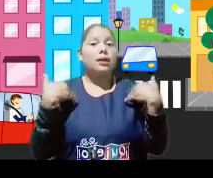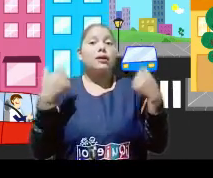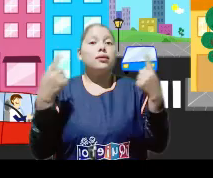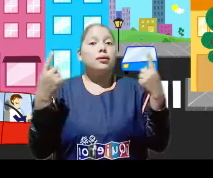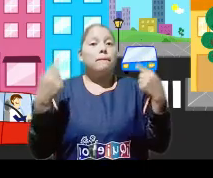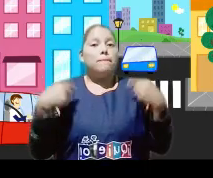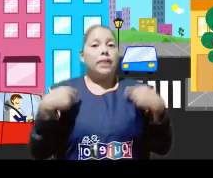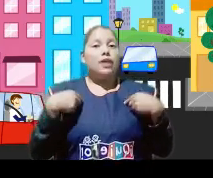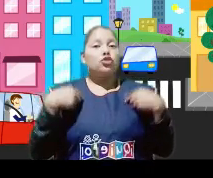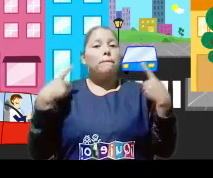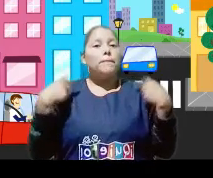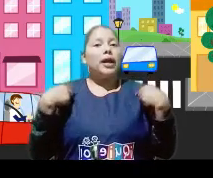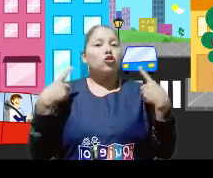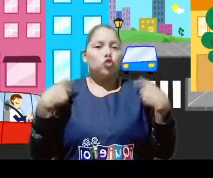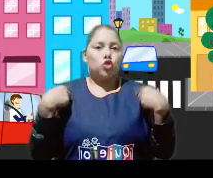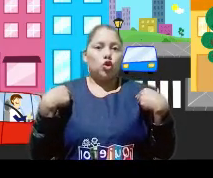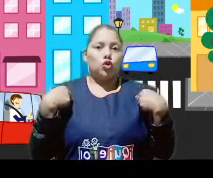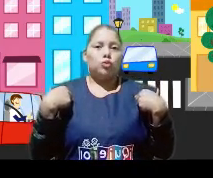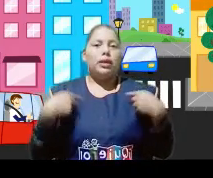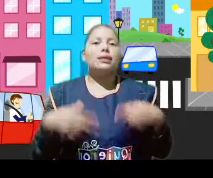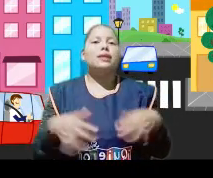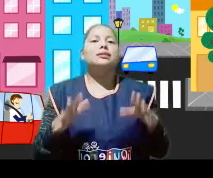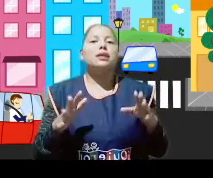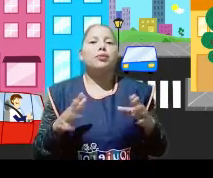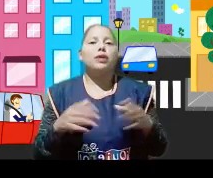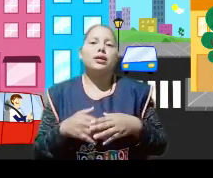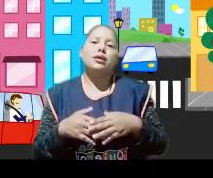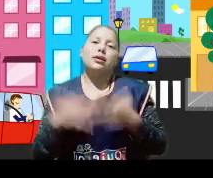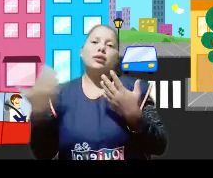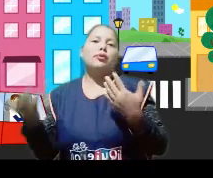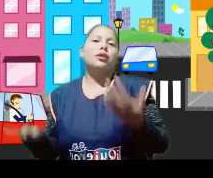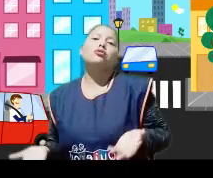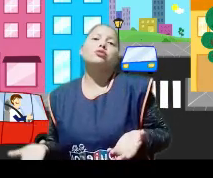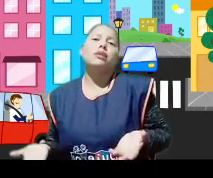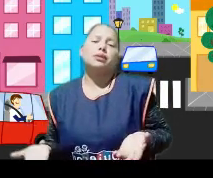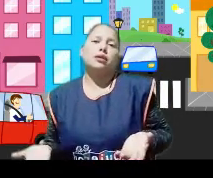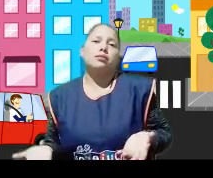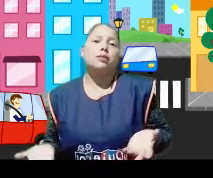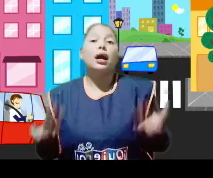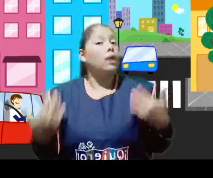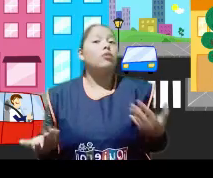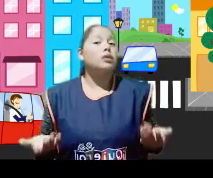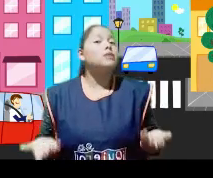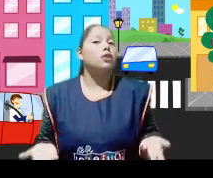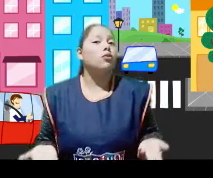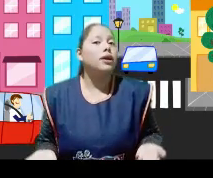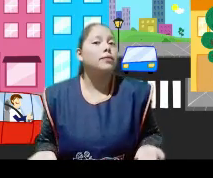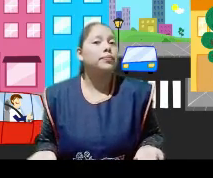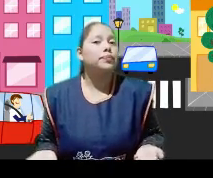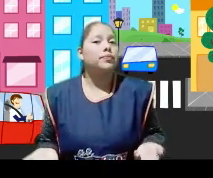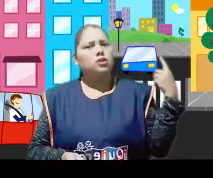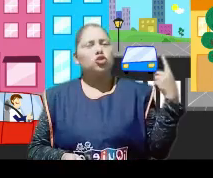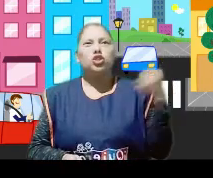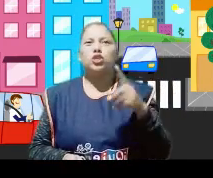hecho para nosotros. Para transitar por ahí y poder irnos a pasear. Acá en Gourmet sí lo hay.